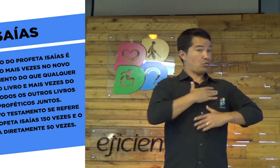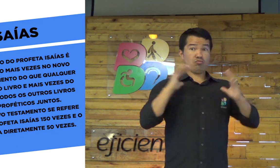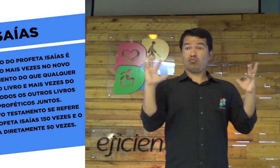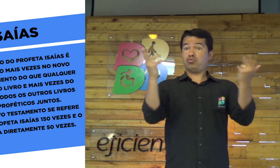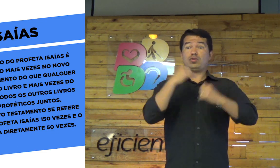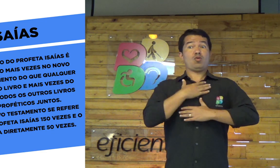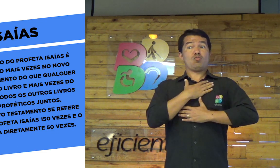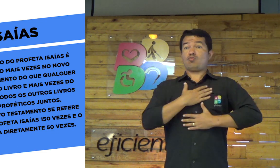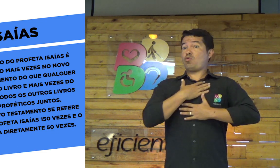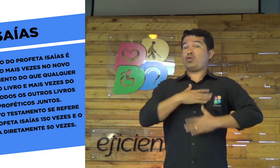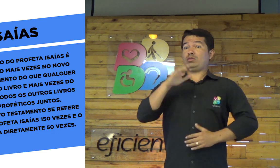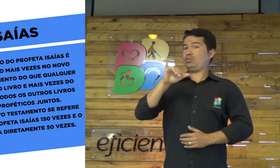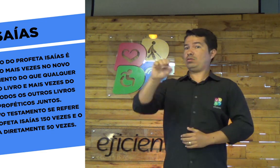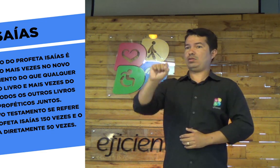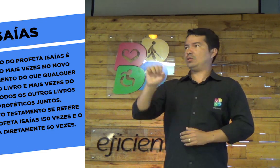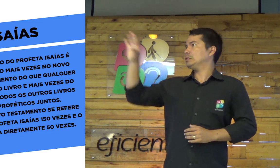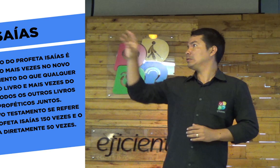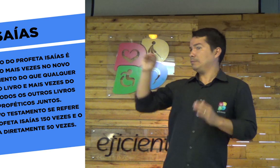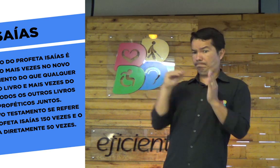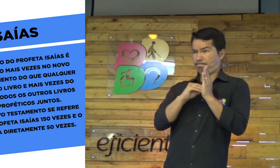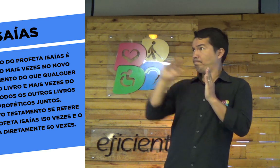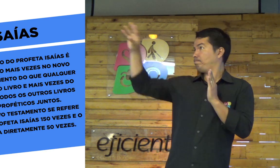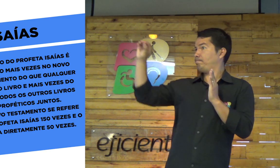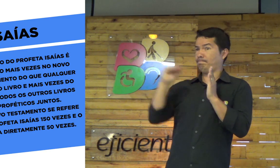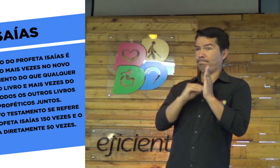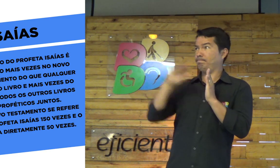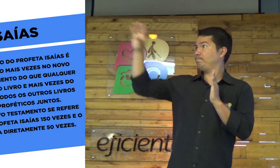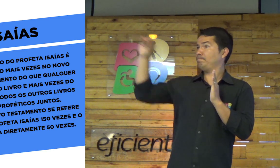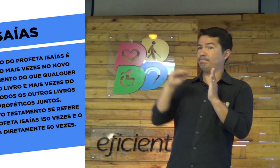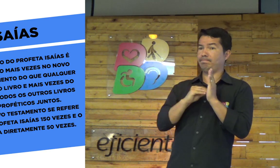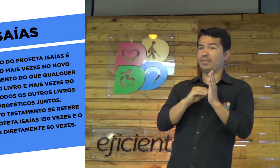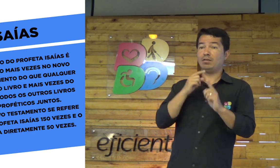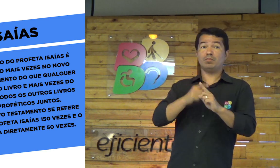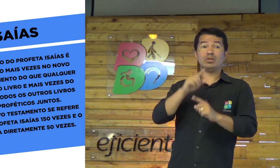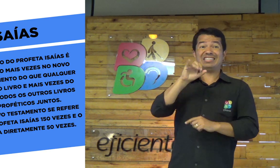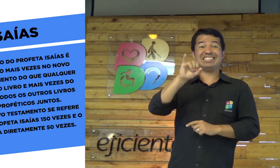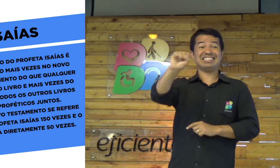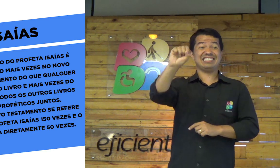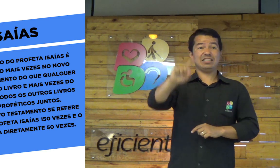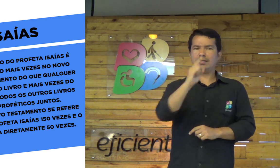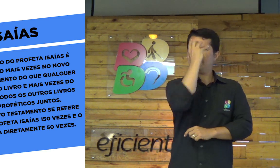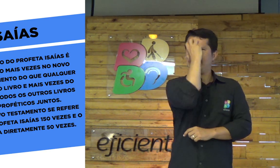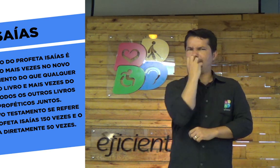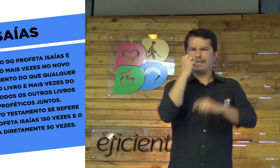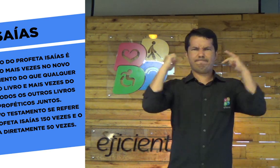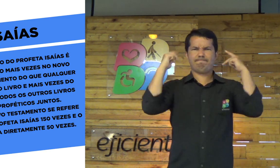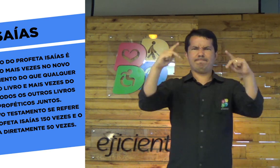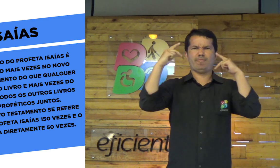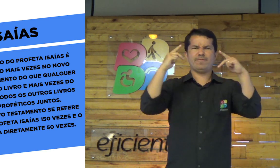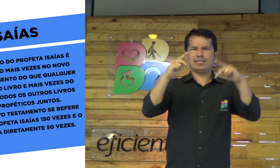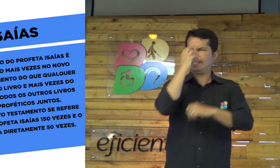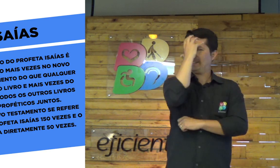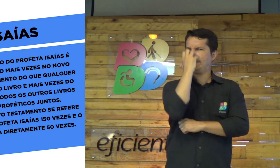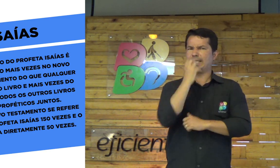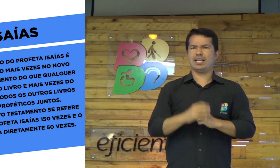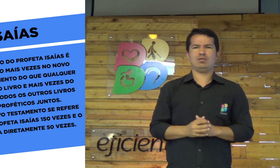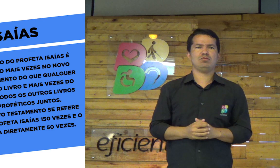Paulo. Todos pegavam ali algumas palavras de Isaías e citavam e pregavam a